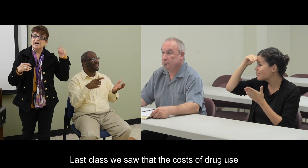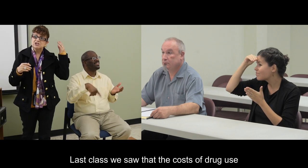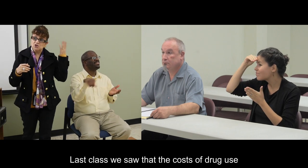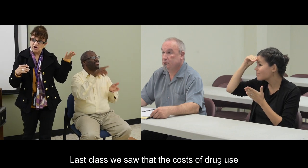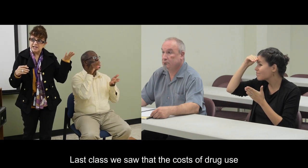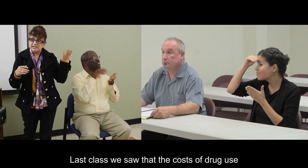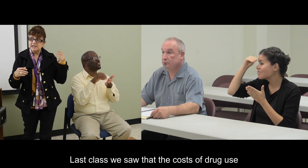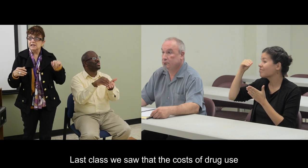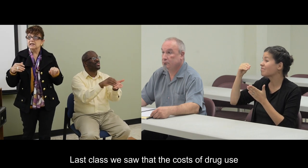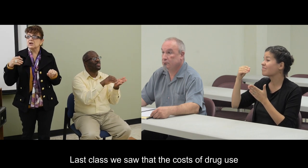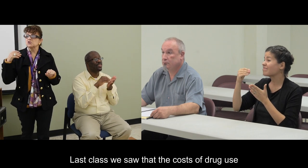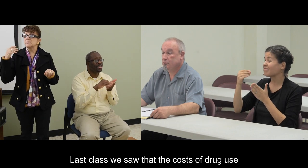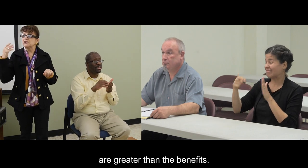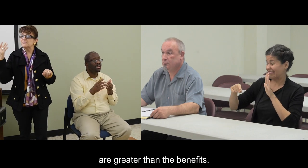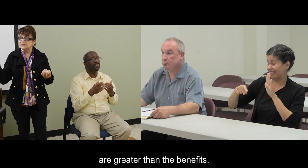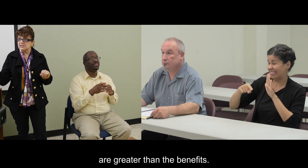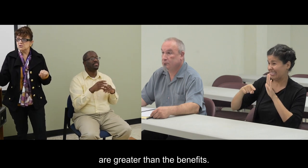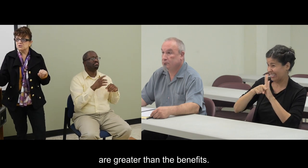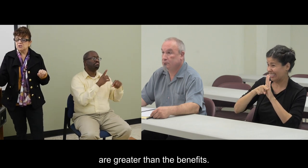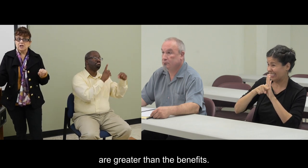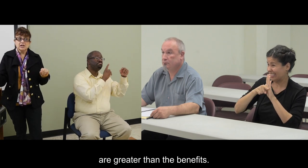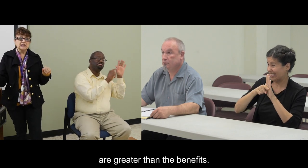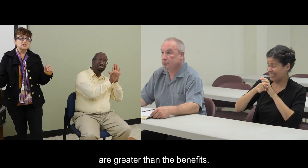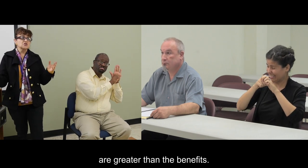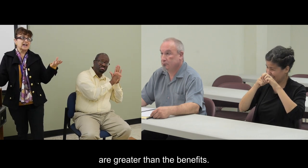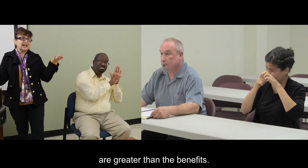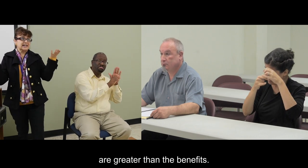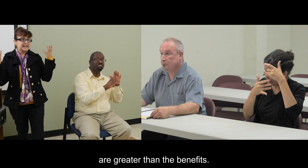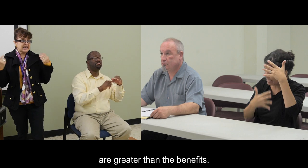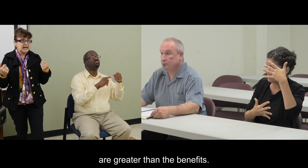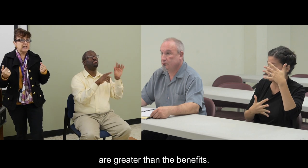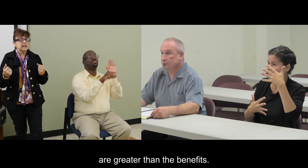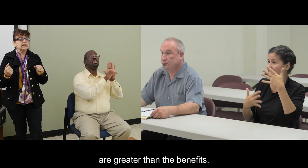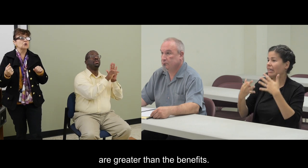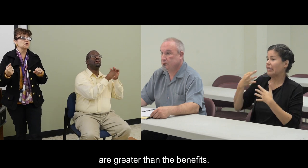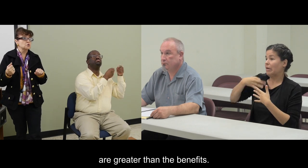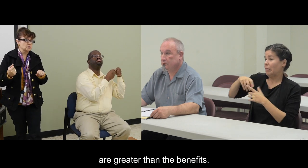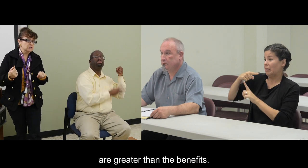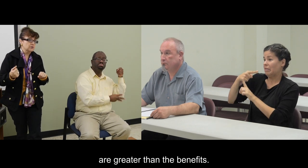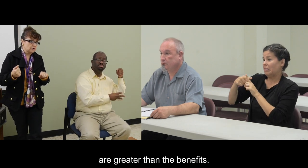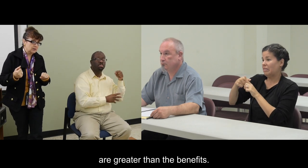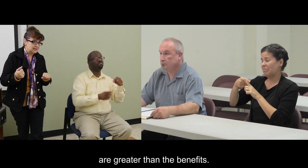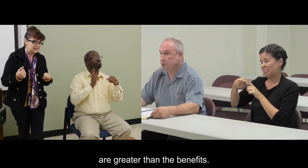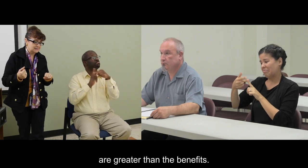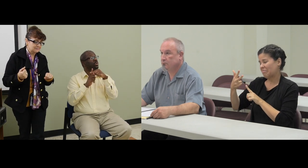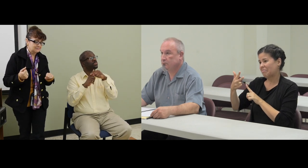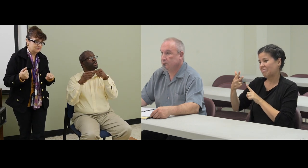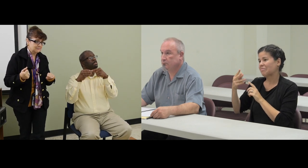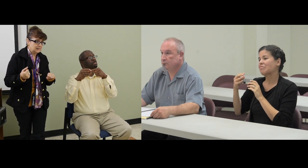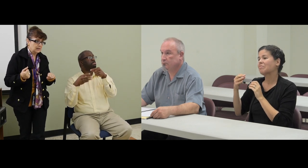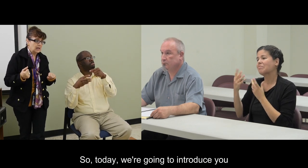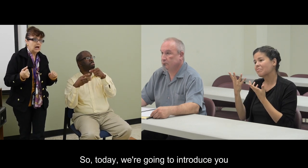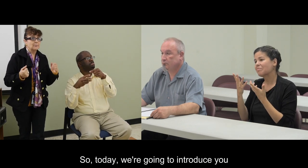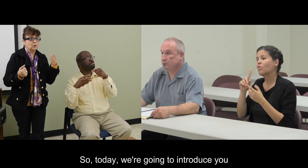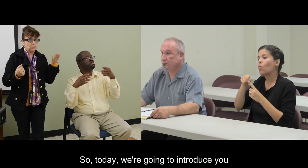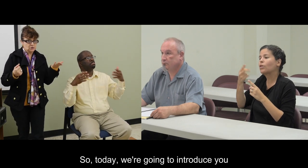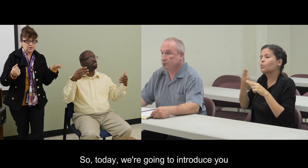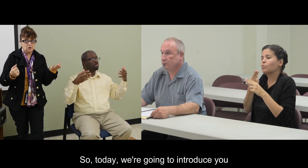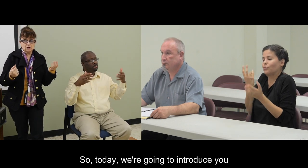mayores que los beneficios que nos acarrea el consumir drogas. A propósito,